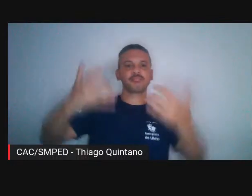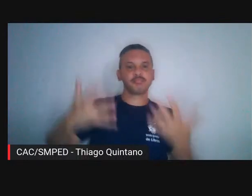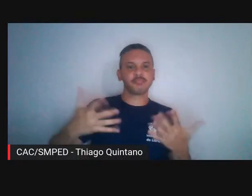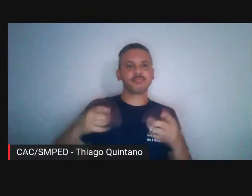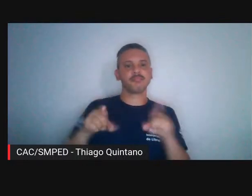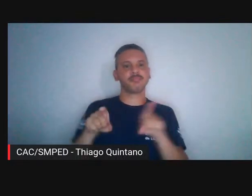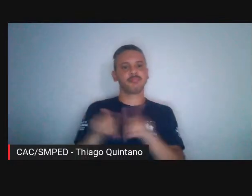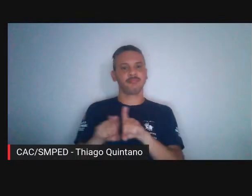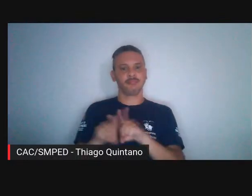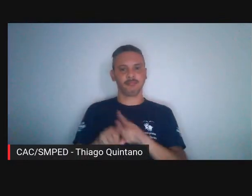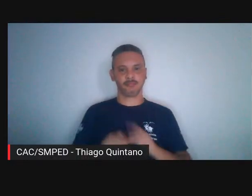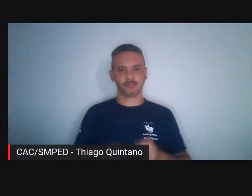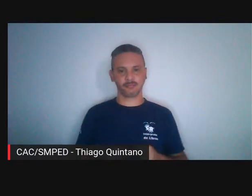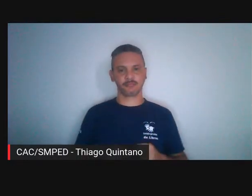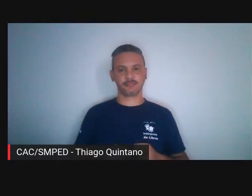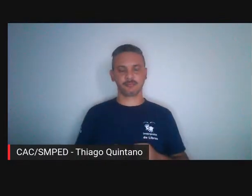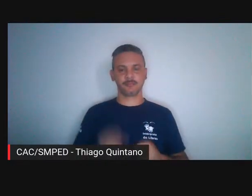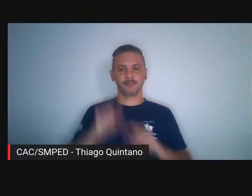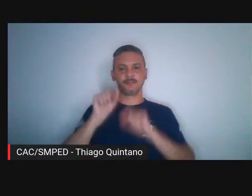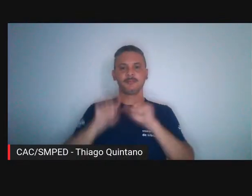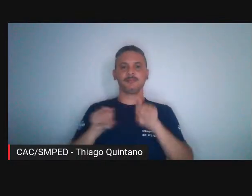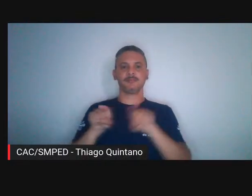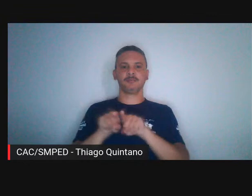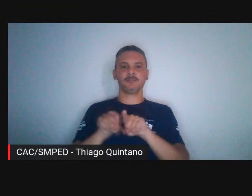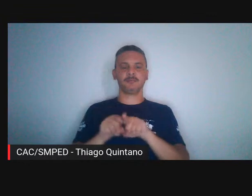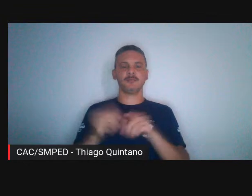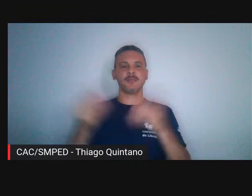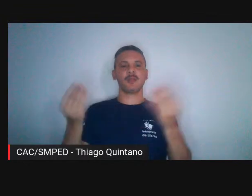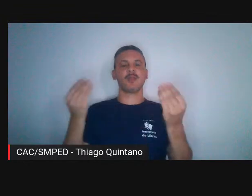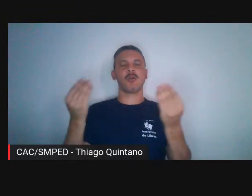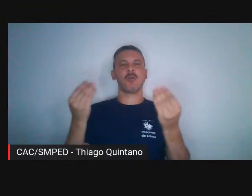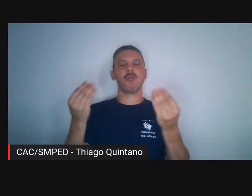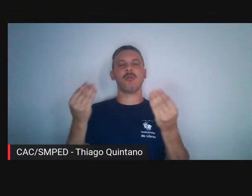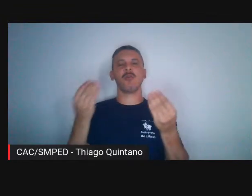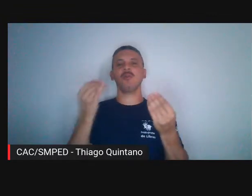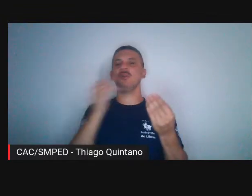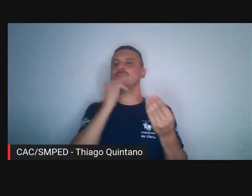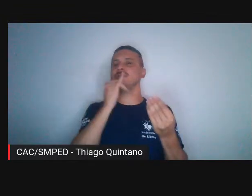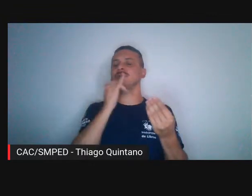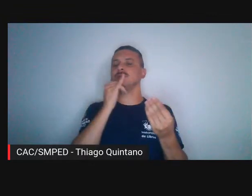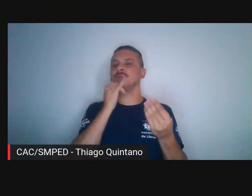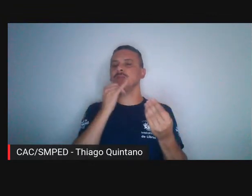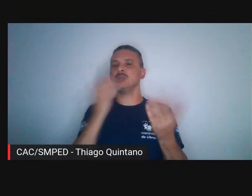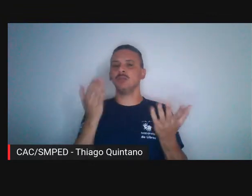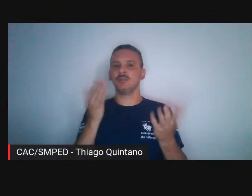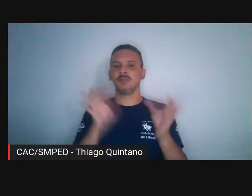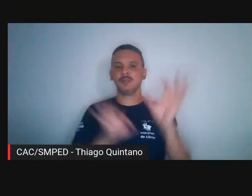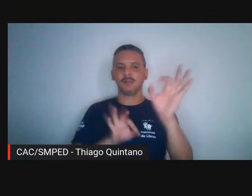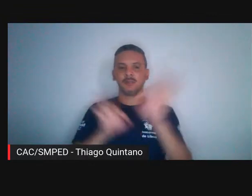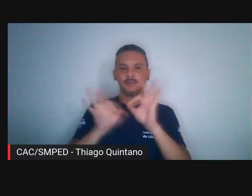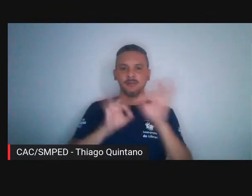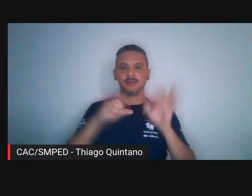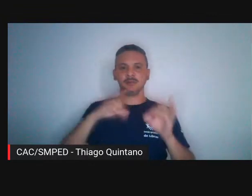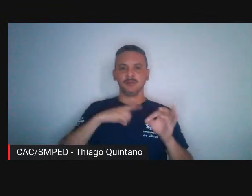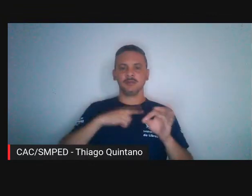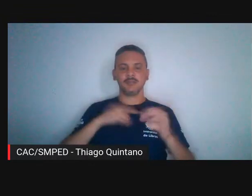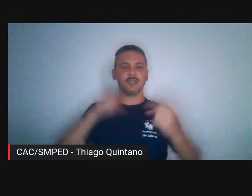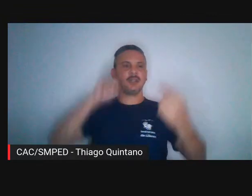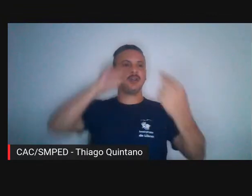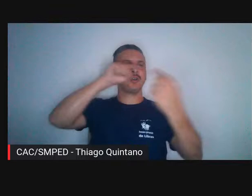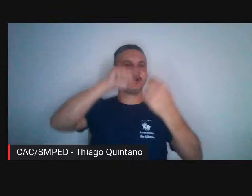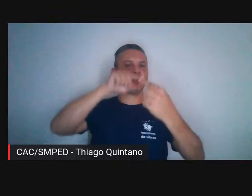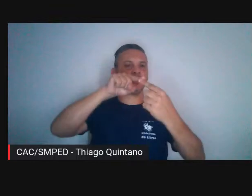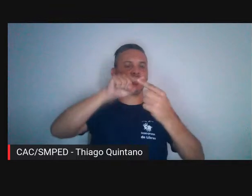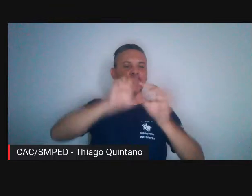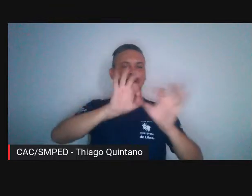de como existe uma construção do discurso estético, do